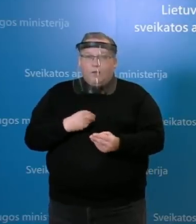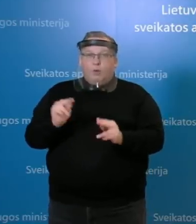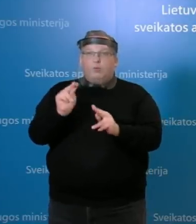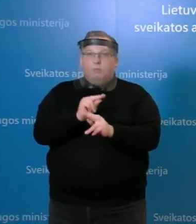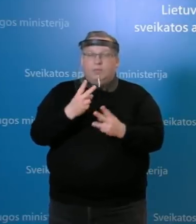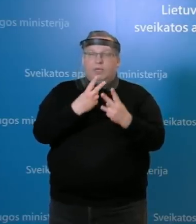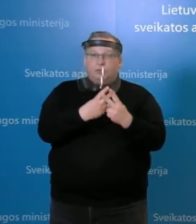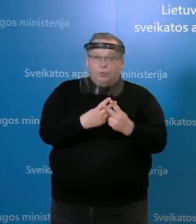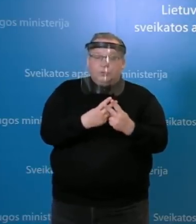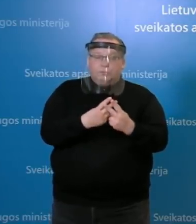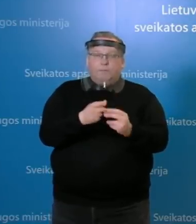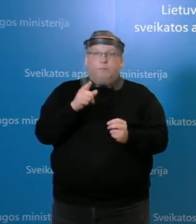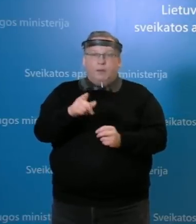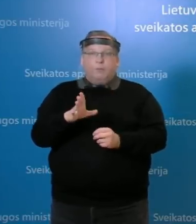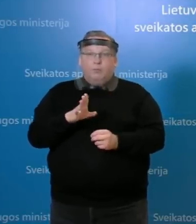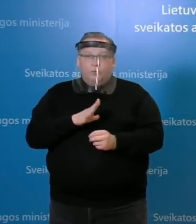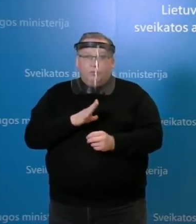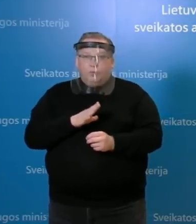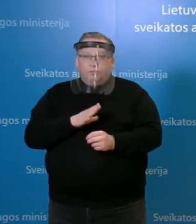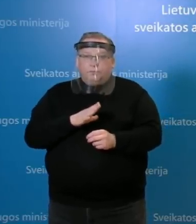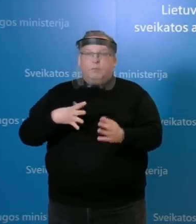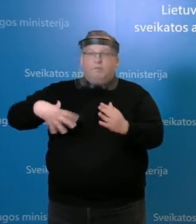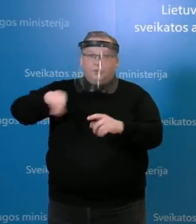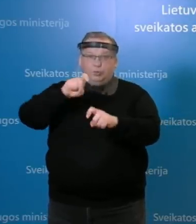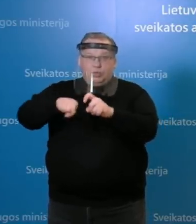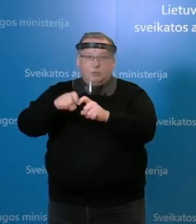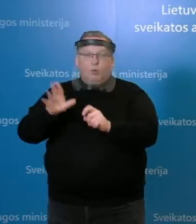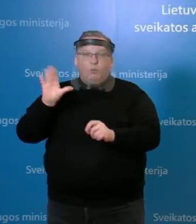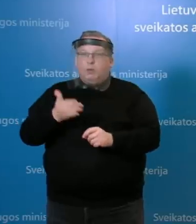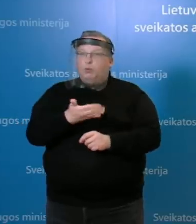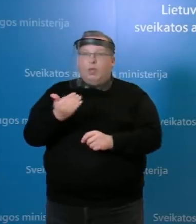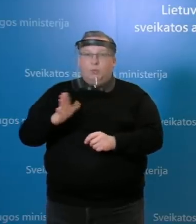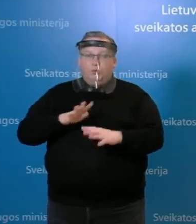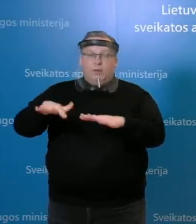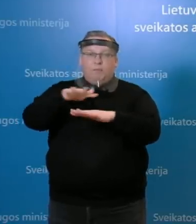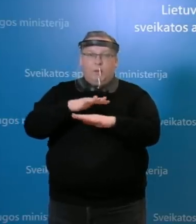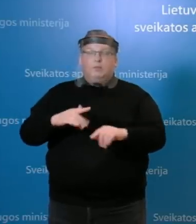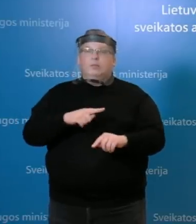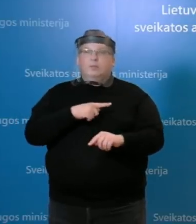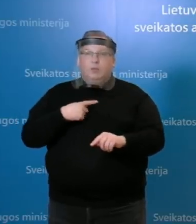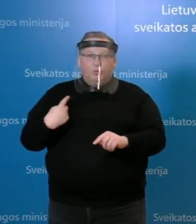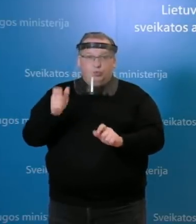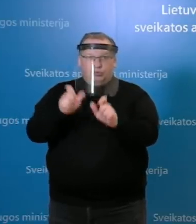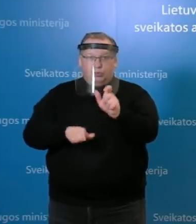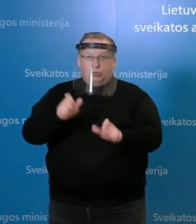namuose atvejs buvo tikrai profilaktinių tyrimo metu, bet jų nebūna taip masiškai didelis skaičius.